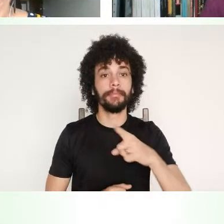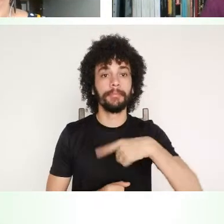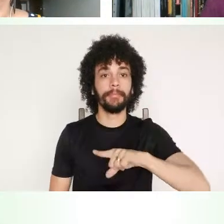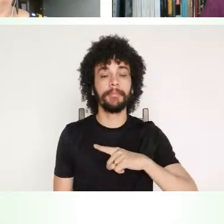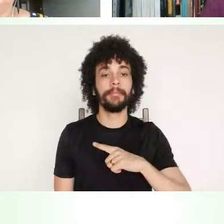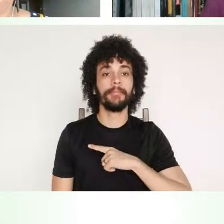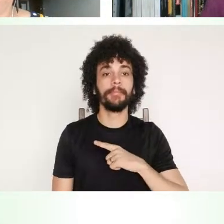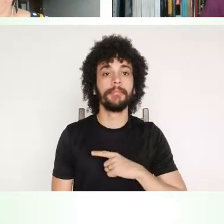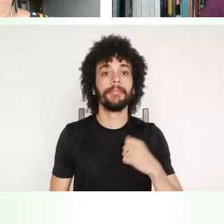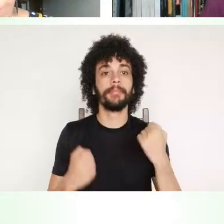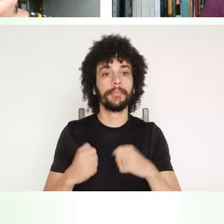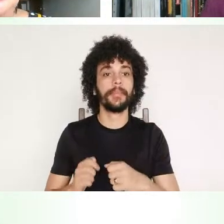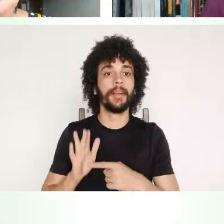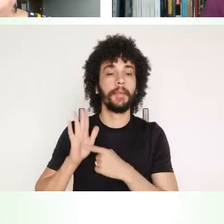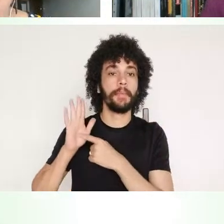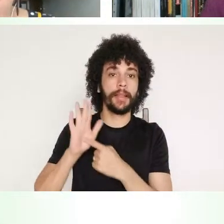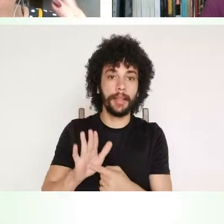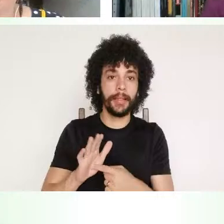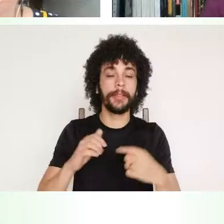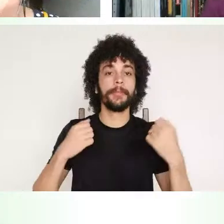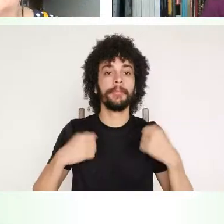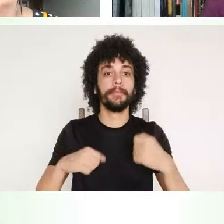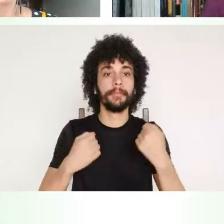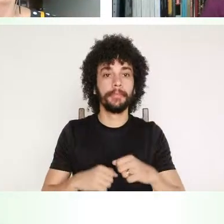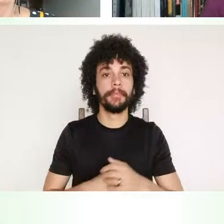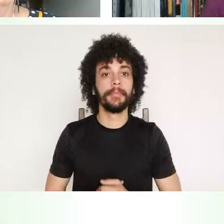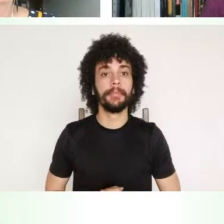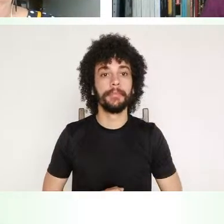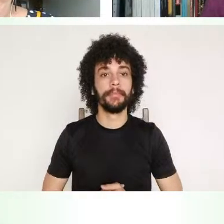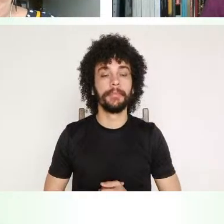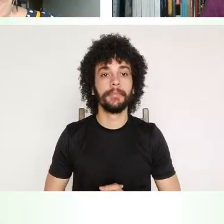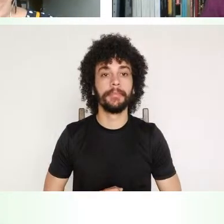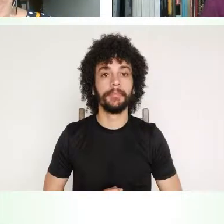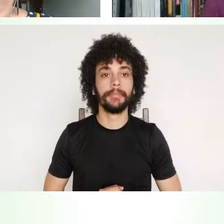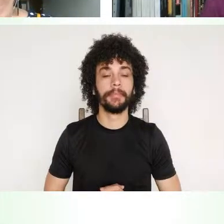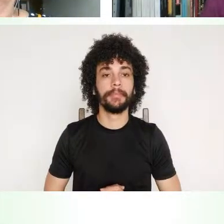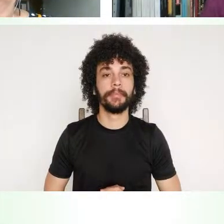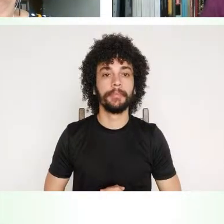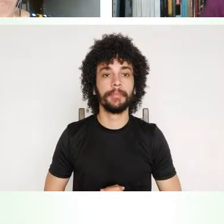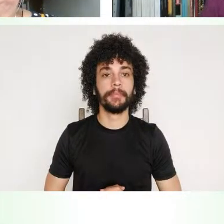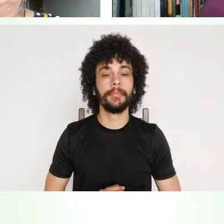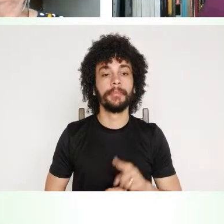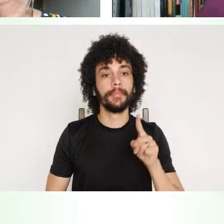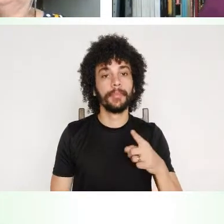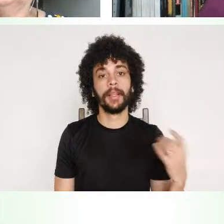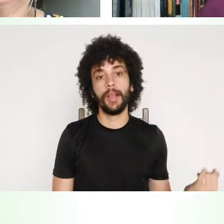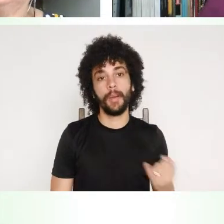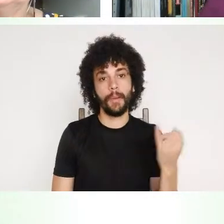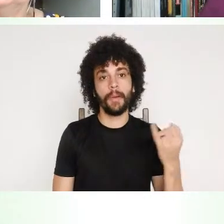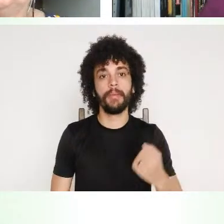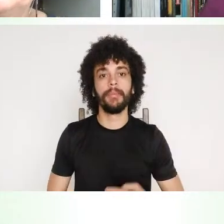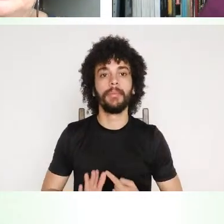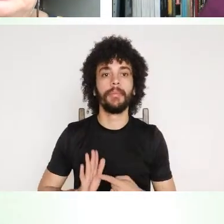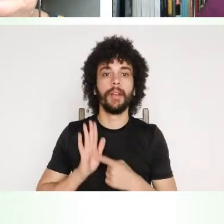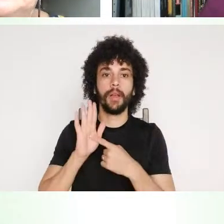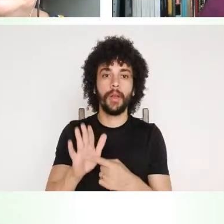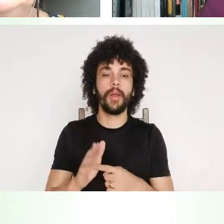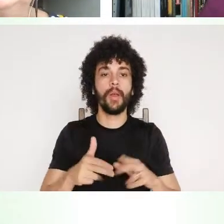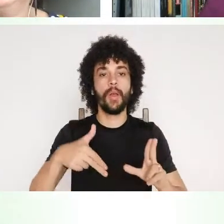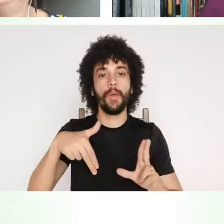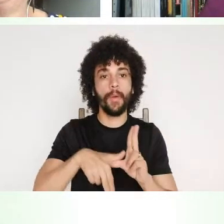demonstrar, publicizar, né? Acho que uma coisa que a Unifespa tem que